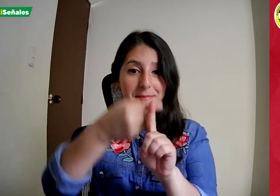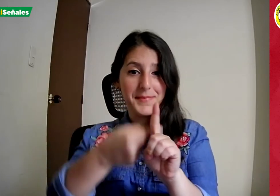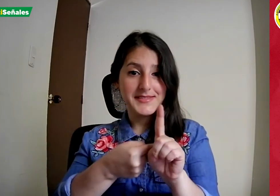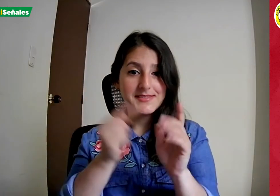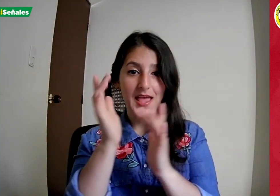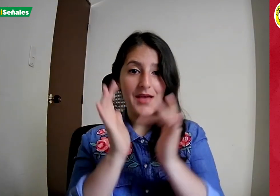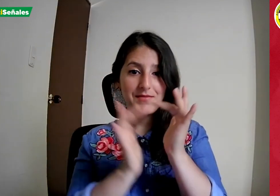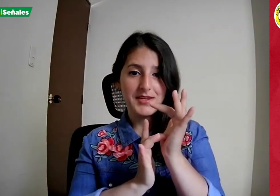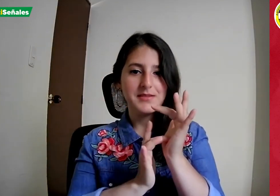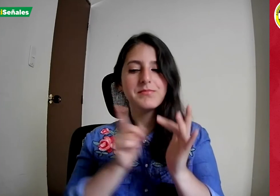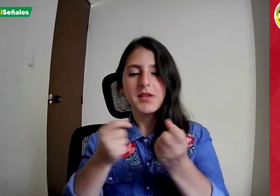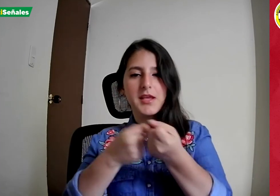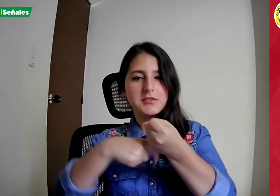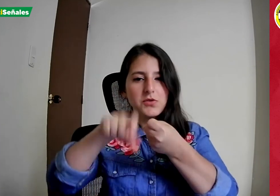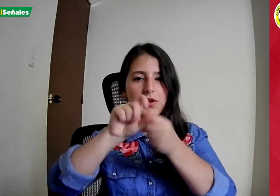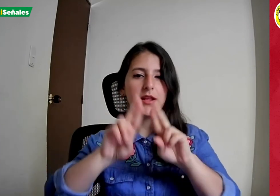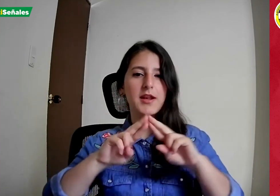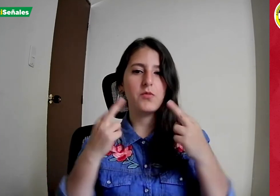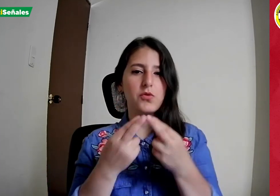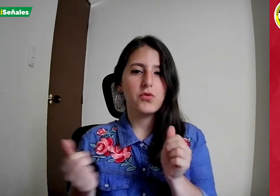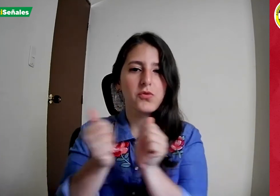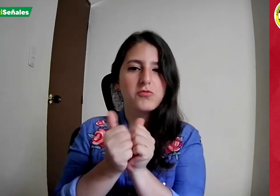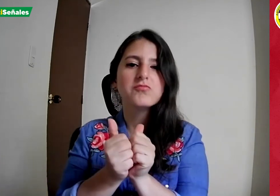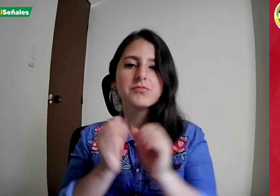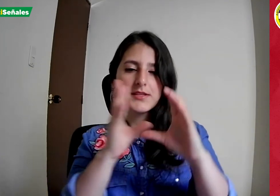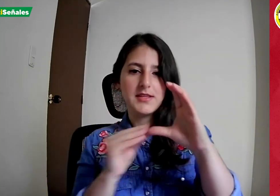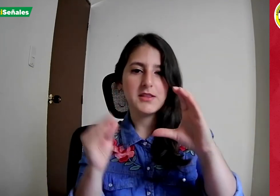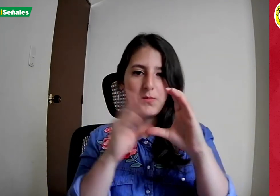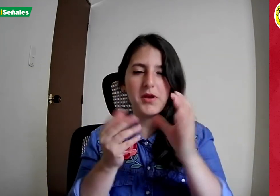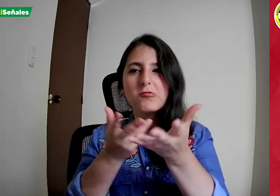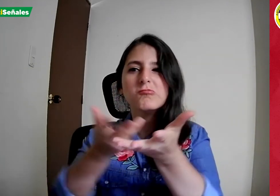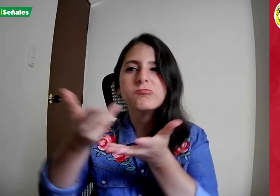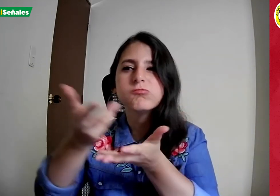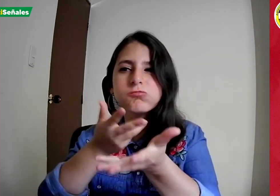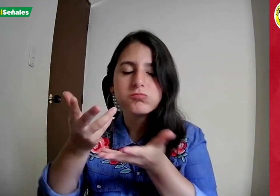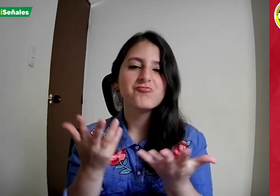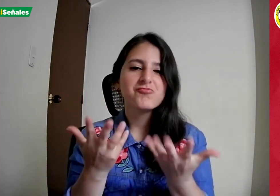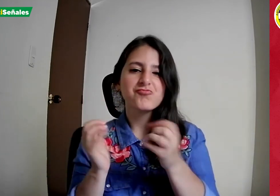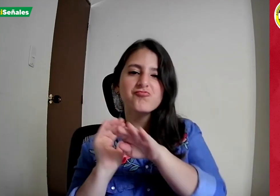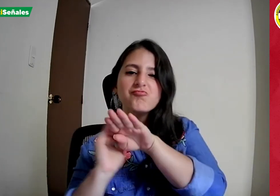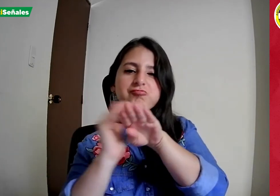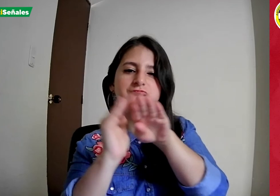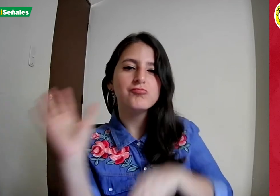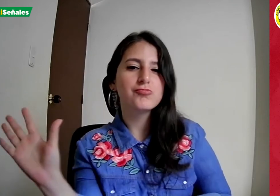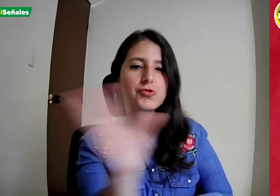En el mes de abril, Azor Cali conversó con la Agencia de Empleo, invitando a la comunidad sorda de Cali